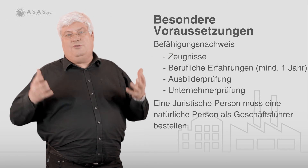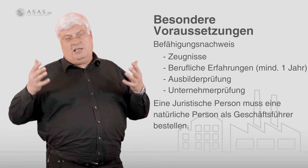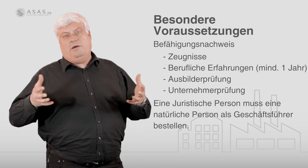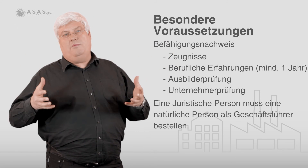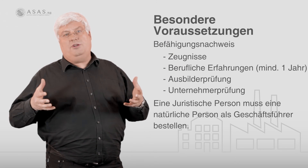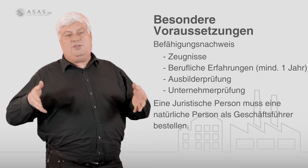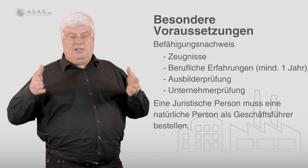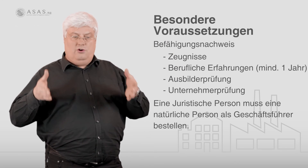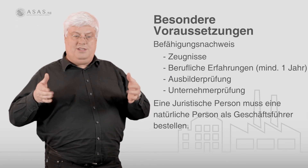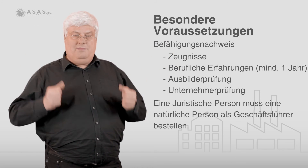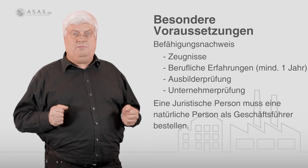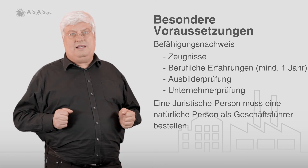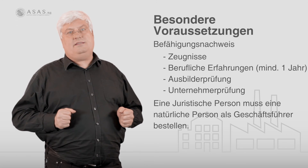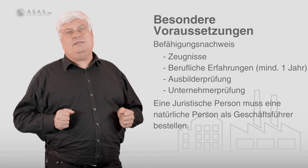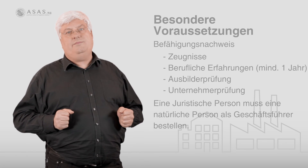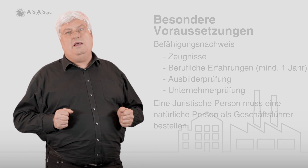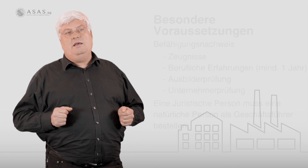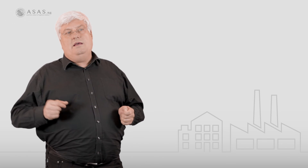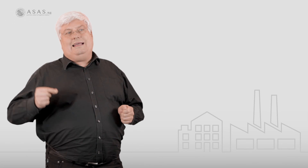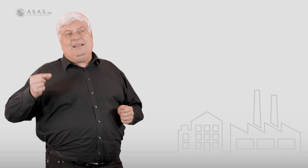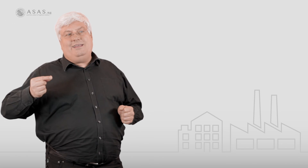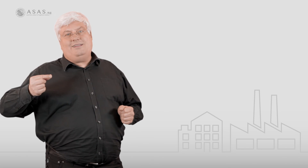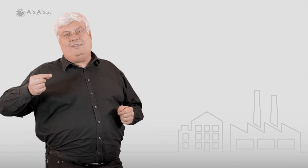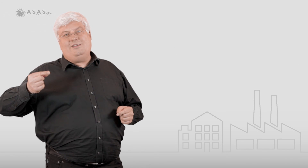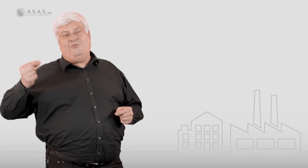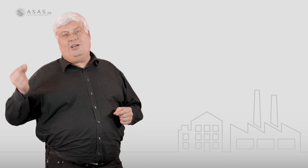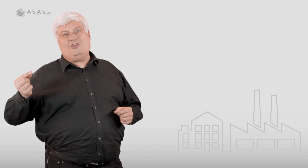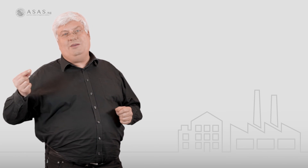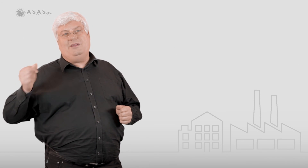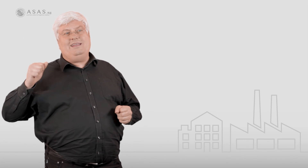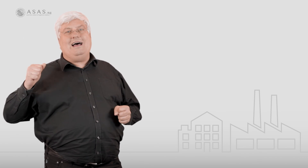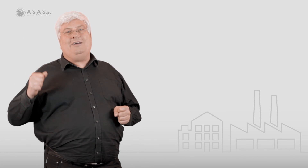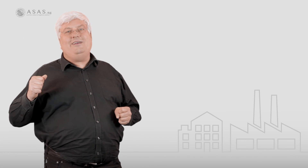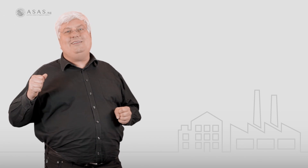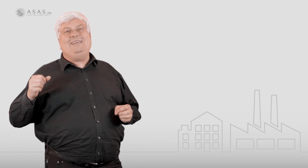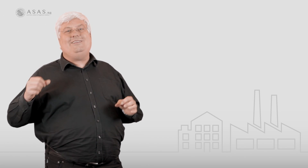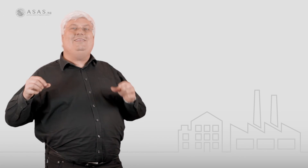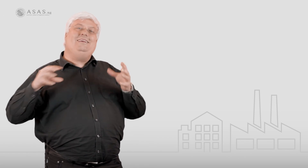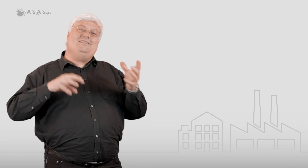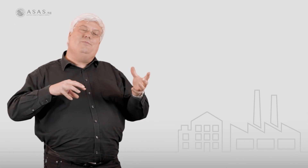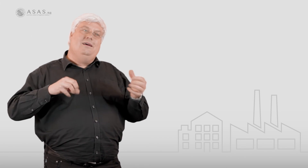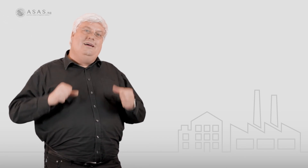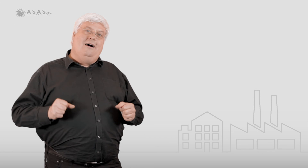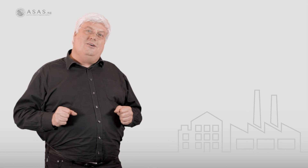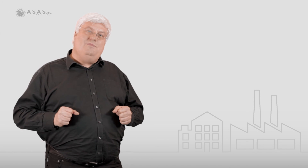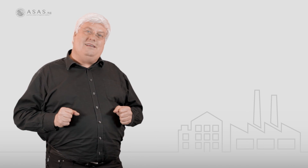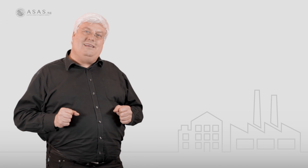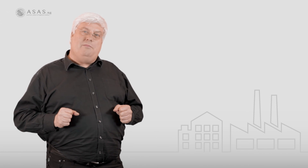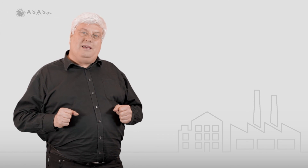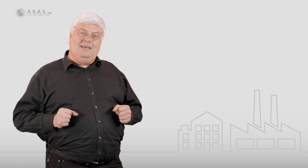und die Gewerbebehörde sagt, jawohl, damit passt das. Kann ich jetzt diese vorgeschriebenen Nachweise nicht in diesem Ausmaße erbringen,